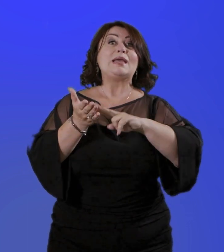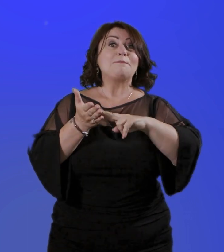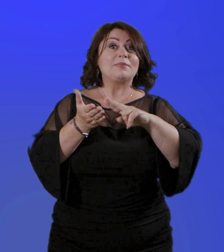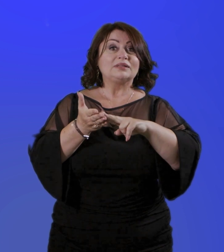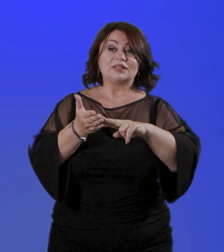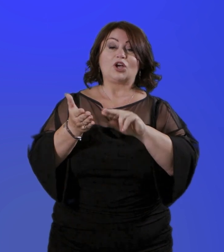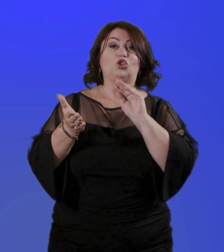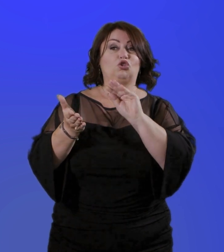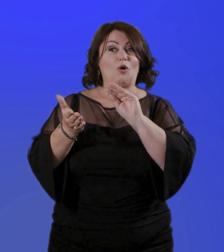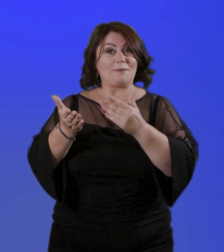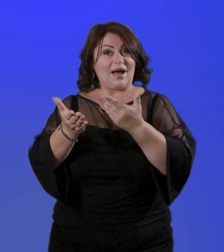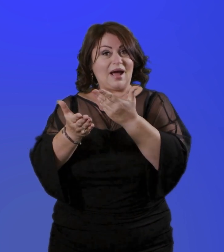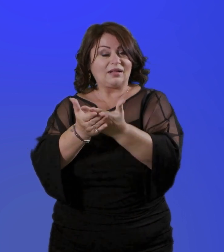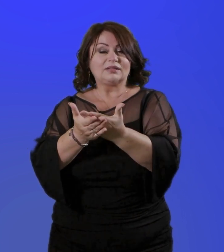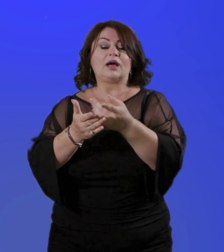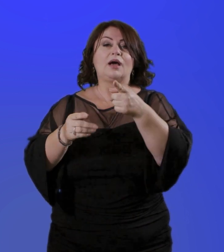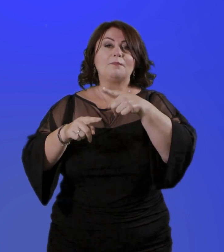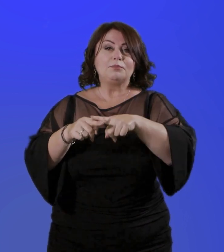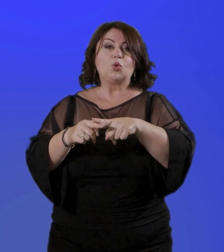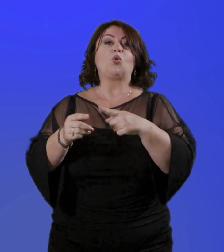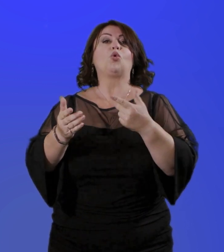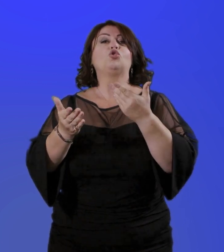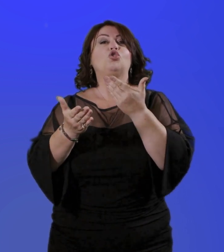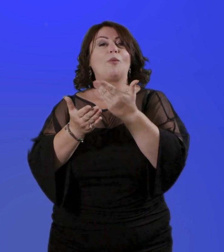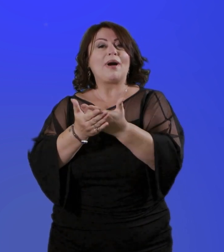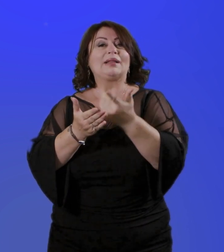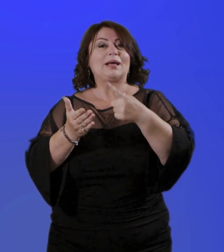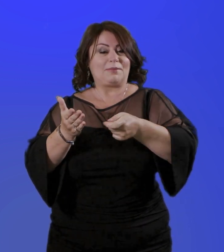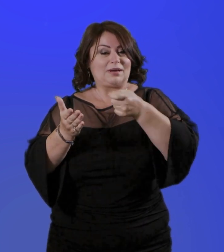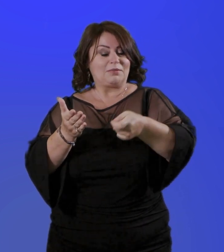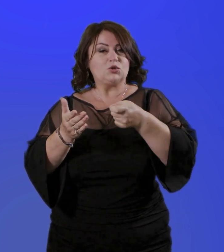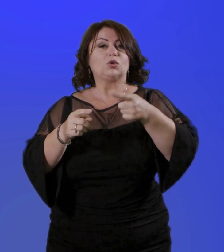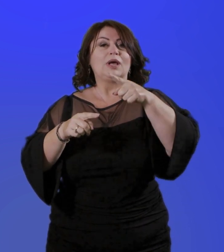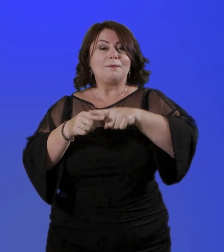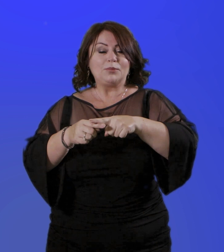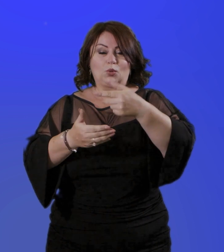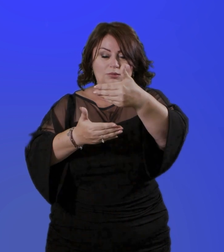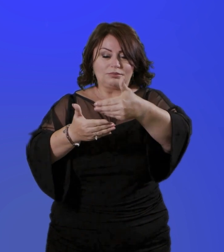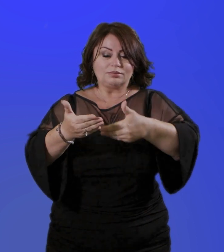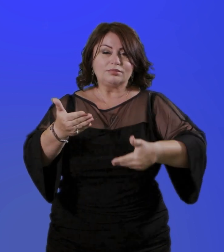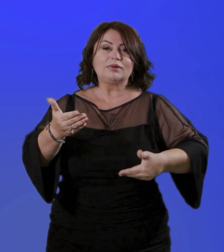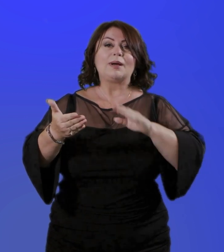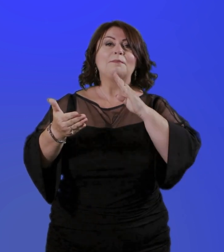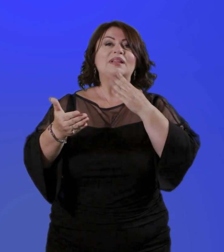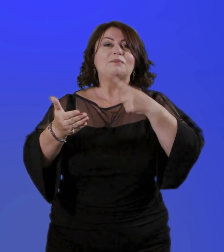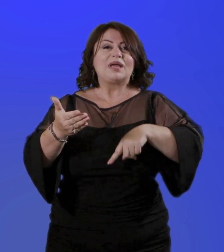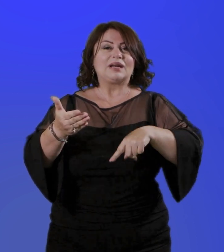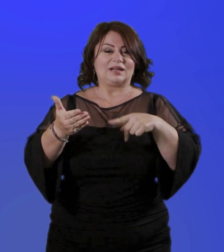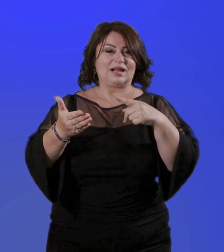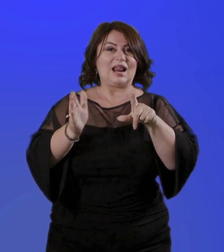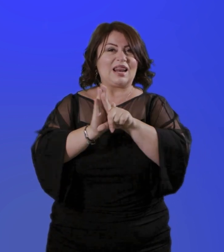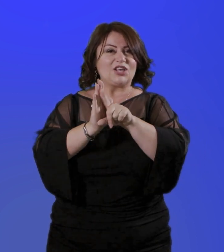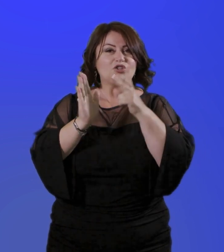alla domanda di pensione e alla documentazione che certifica le condizioni sanitarie richieste dalla legge.